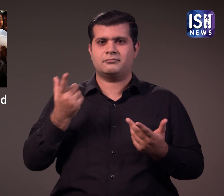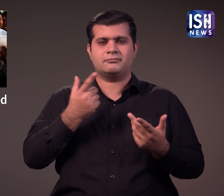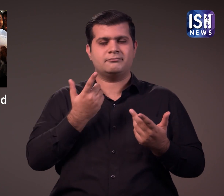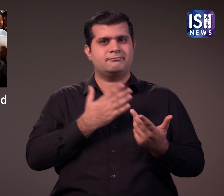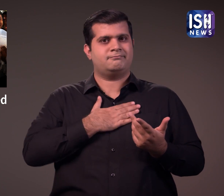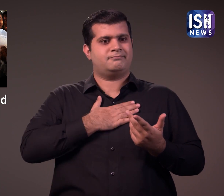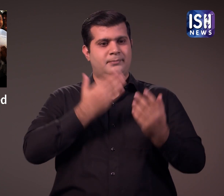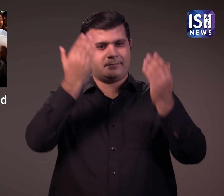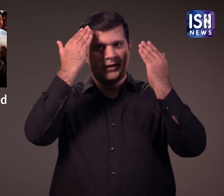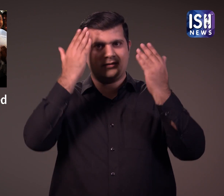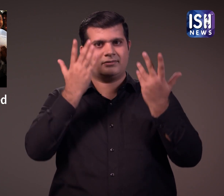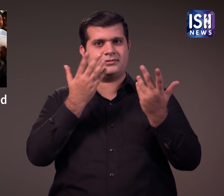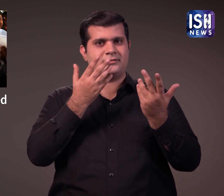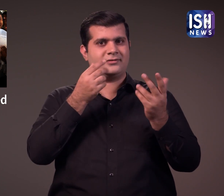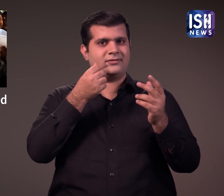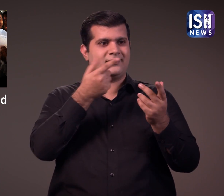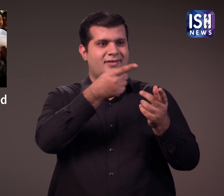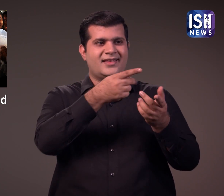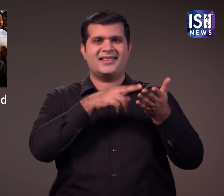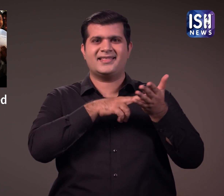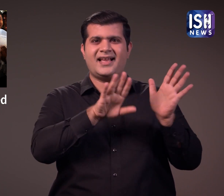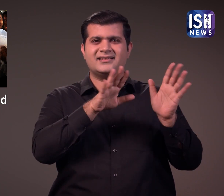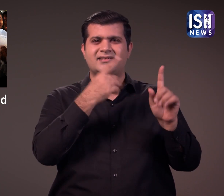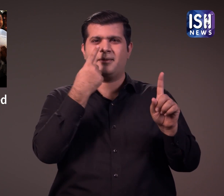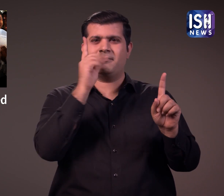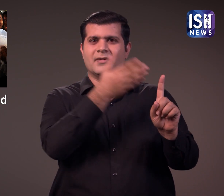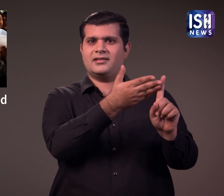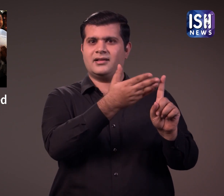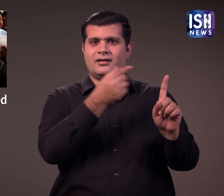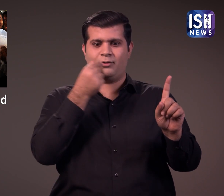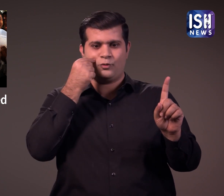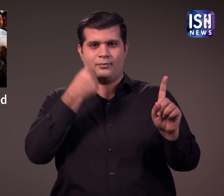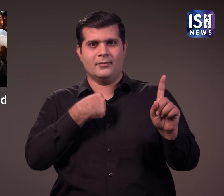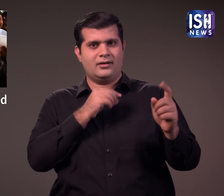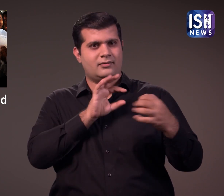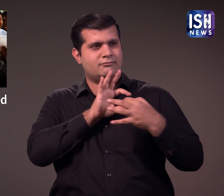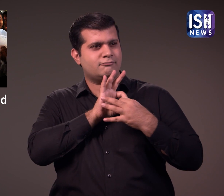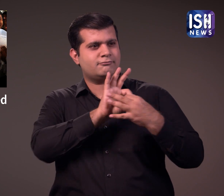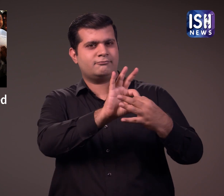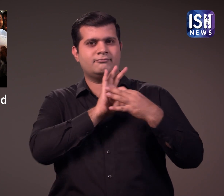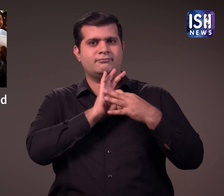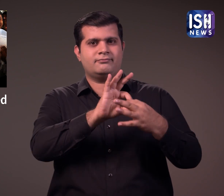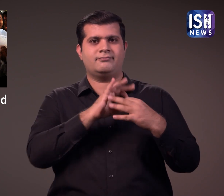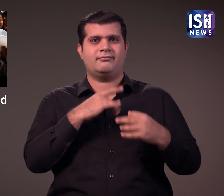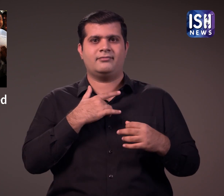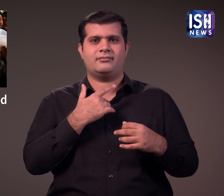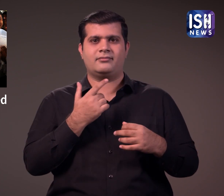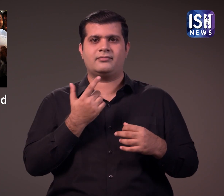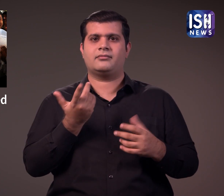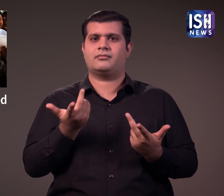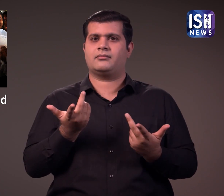यह धर्ती माता के आशिरवात का प्रतिरिद्व करता है और मनुश्य और प्रकूरते के जुड़ने का प्रतीक है